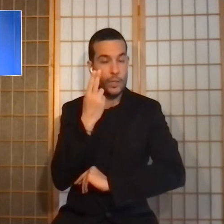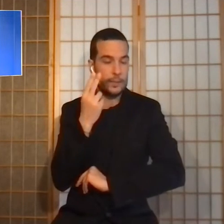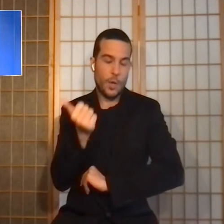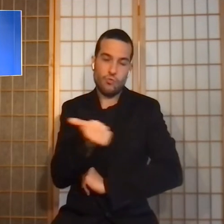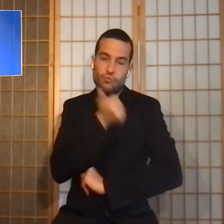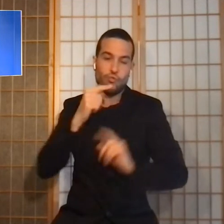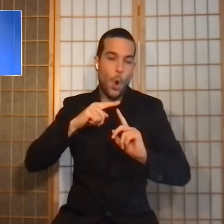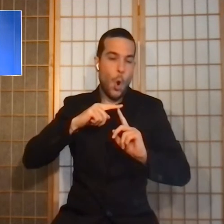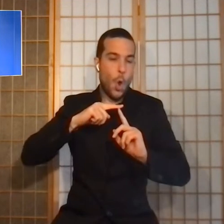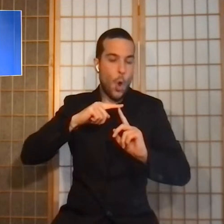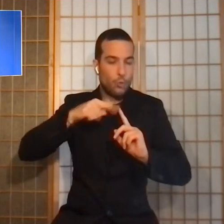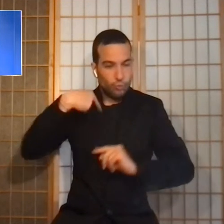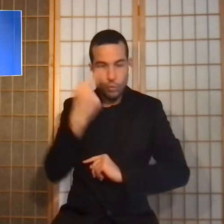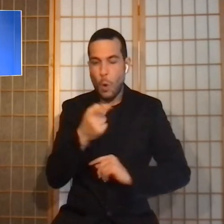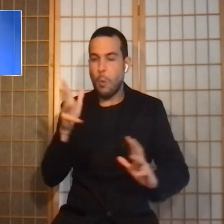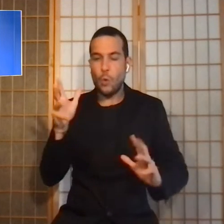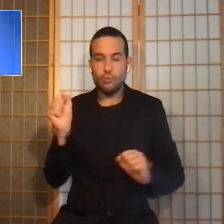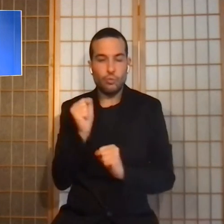dolorosissima agonia.